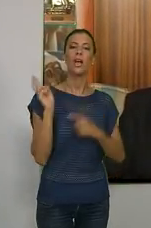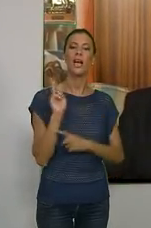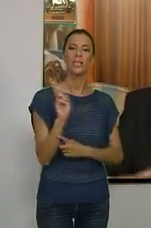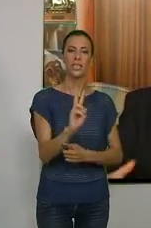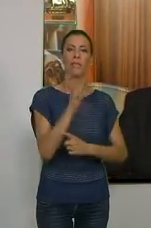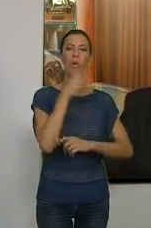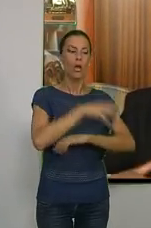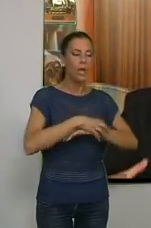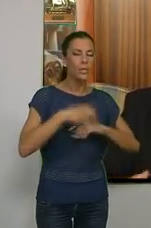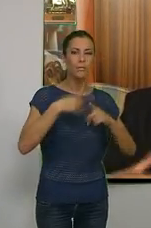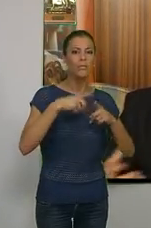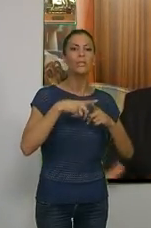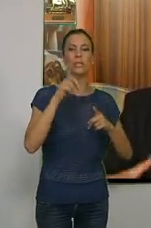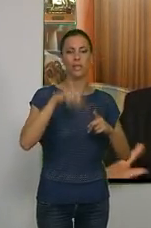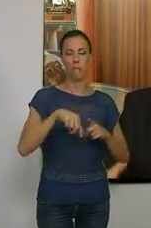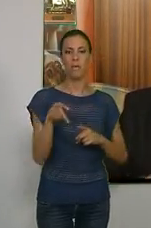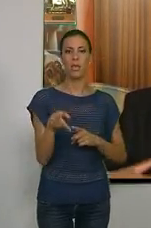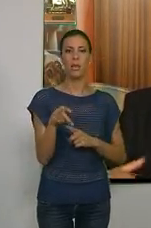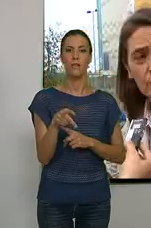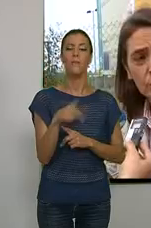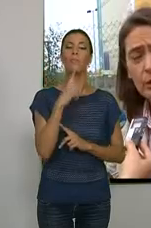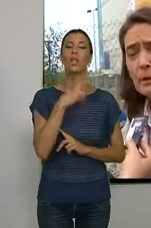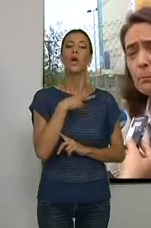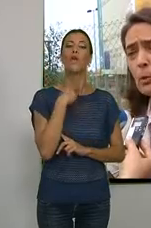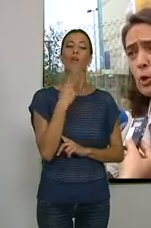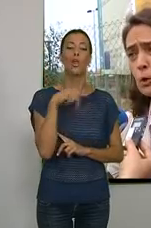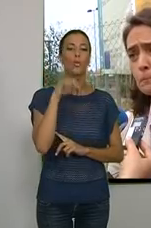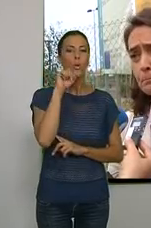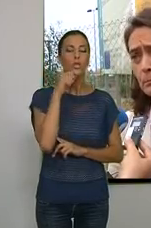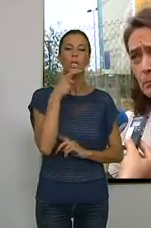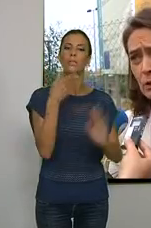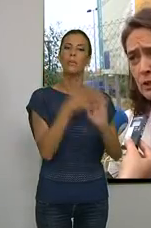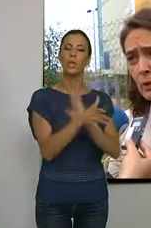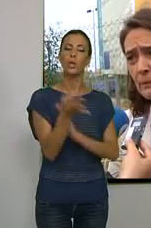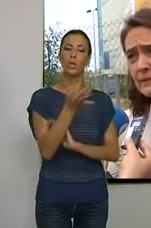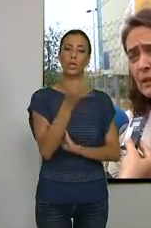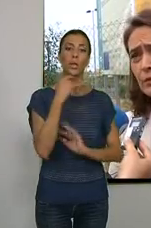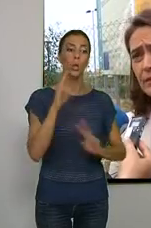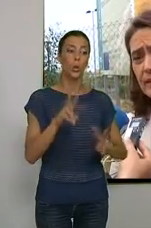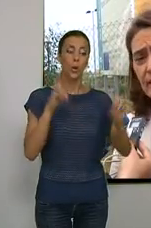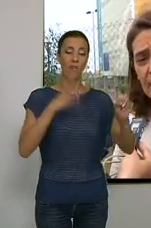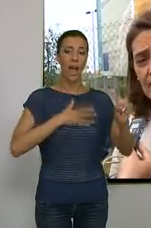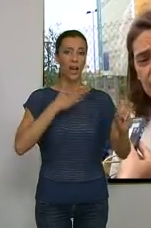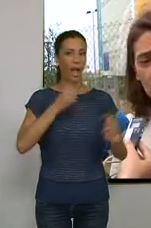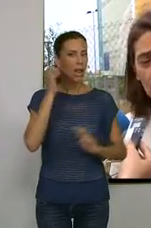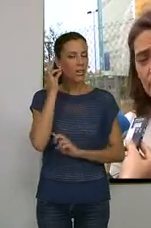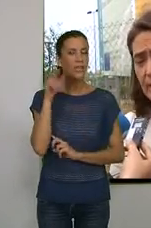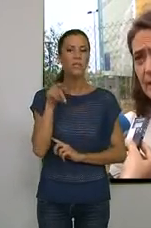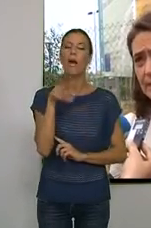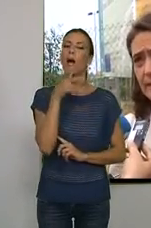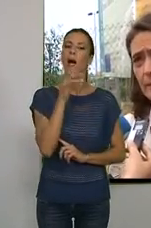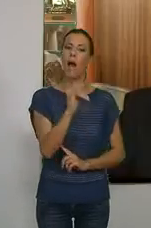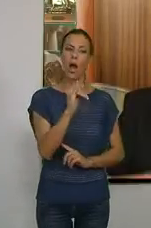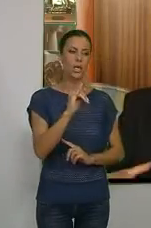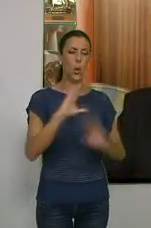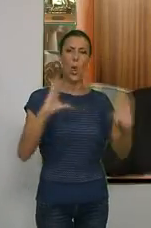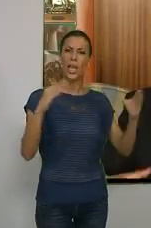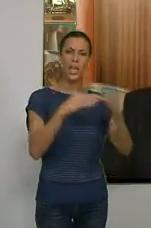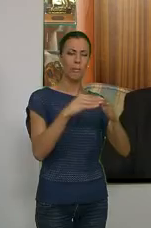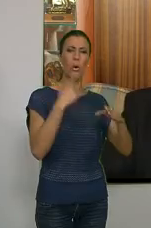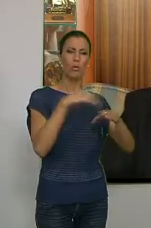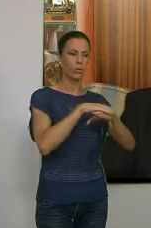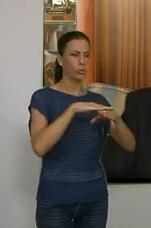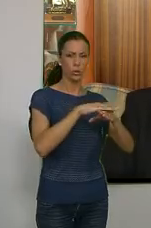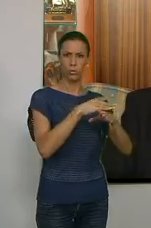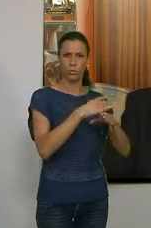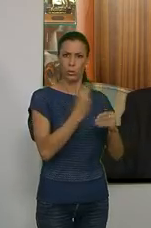en Cáritas Parroquial. El portavoz del gobierno motileño indicó que la nueva alcaldesa tiene un gran equipo de